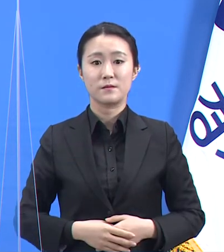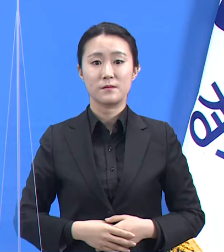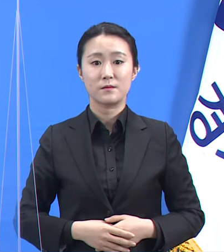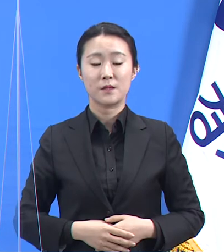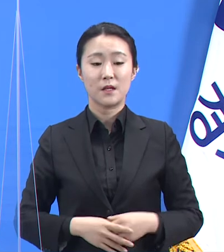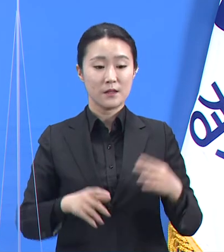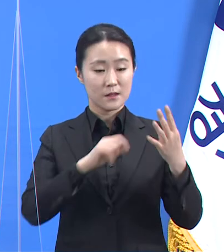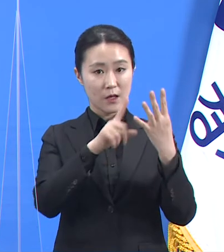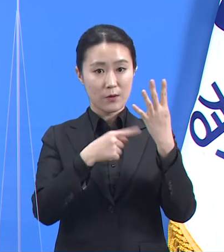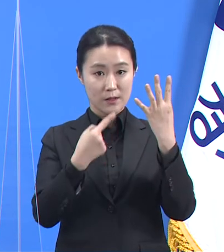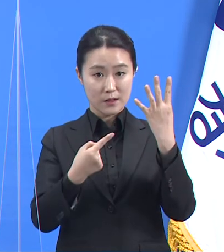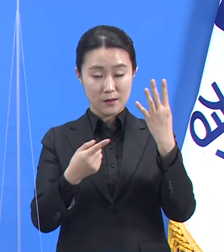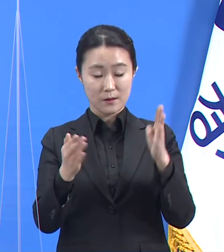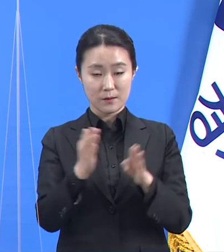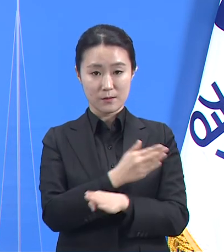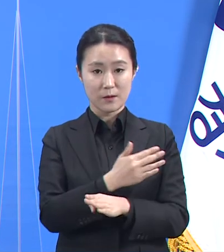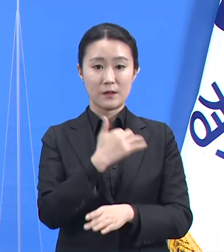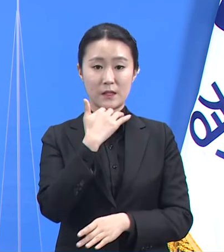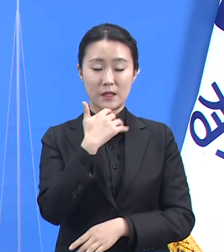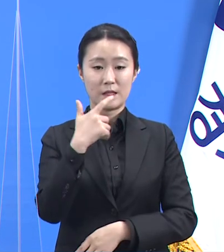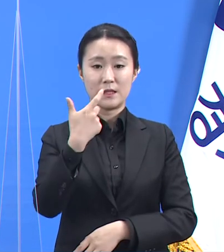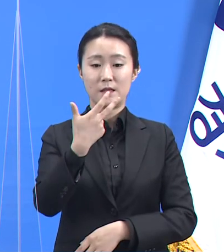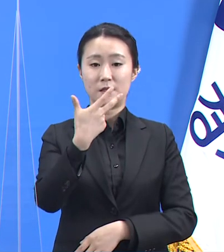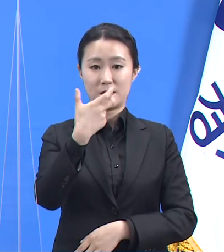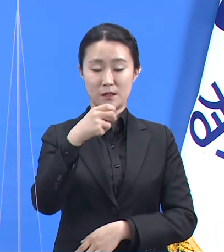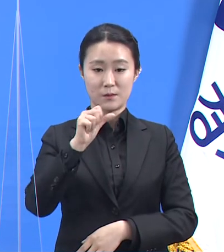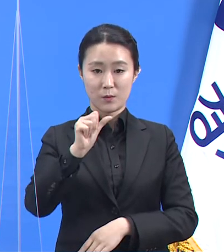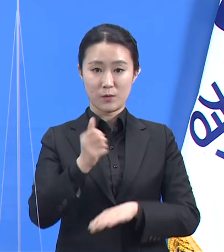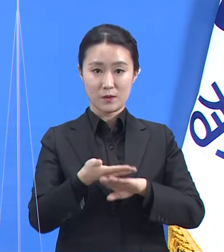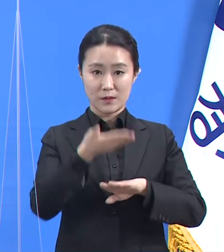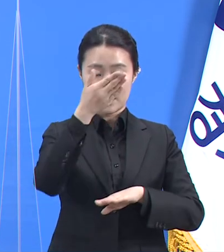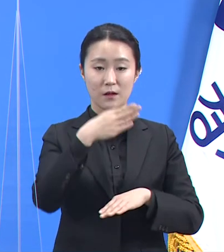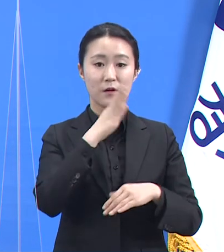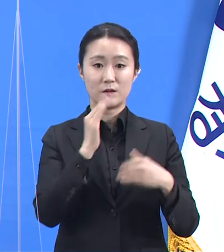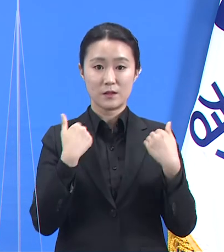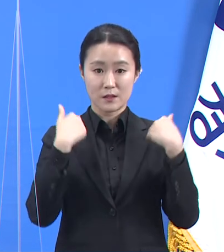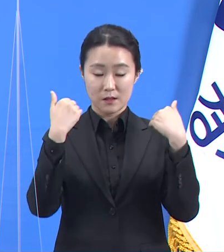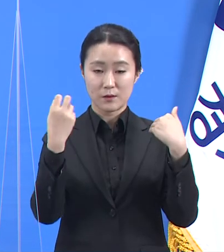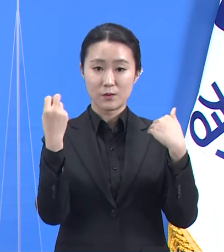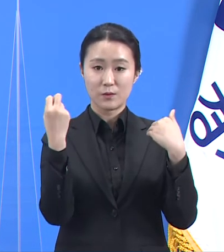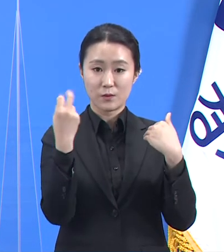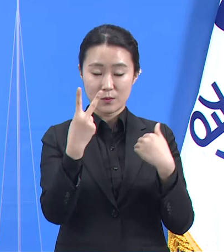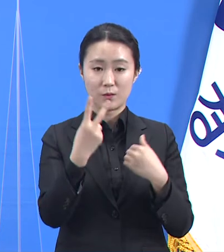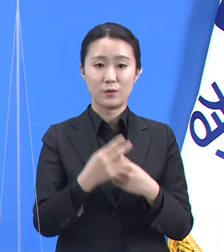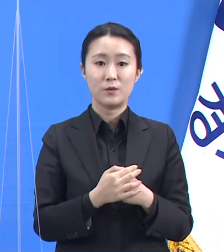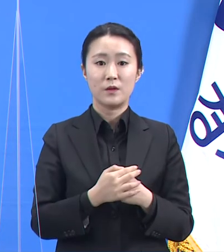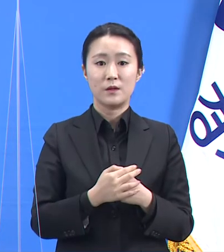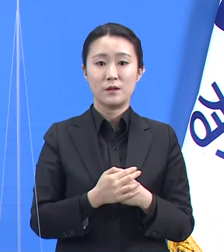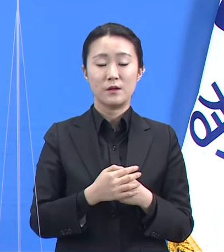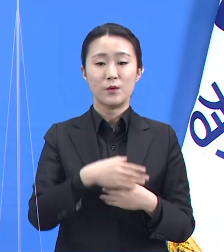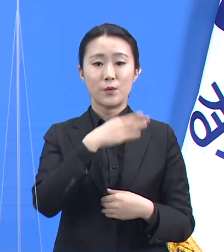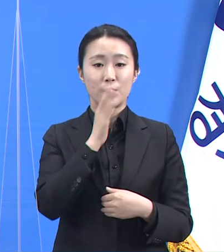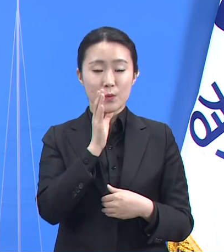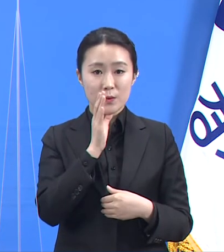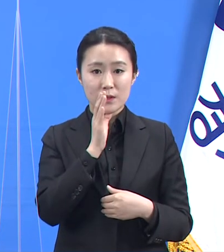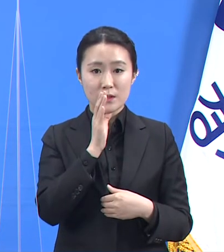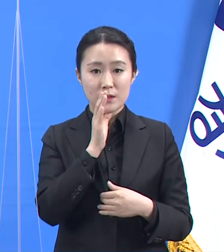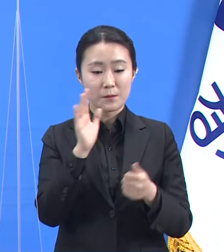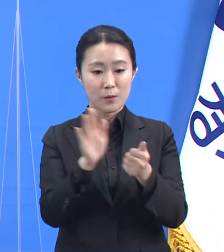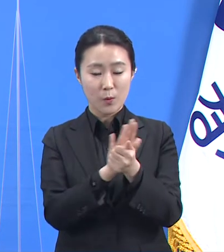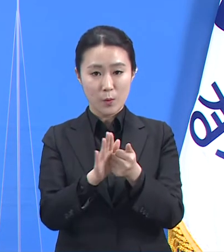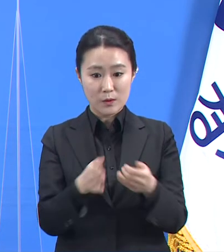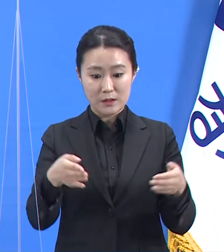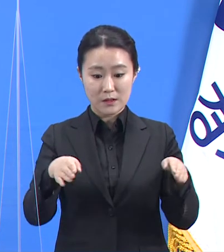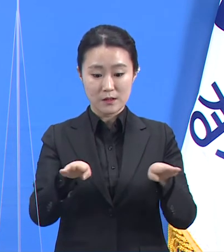1일부터 만 75세 이상 어르신들과 노인주거복지시설, 단기보호시설 등 노인시설의 입소자